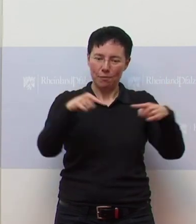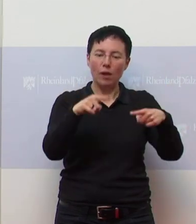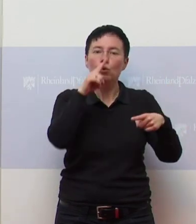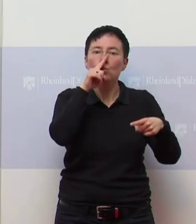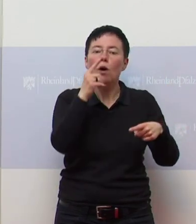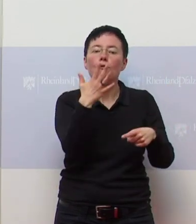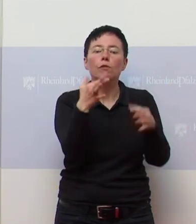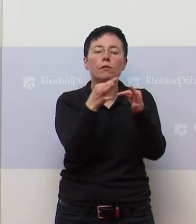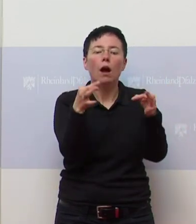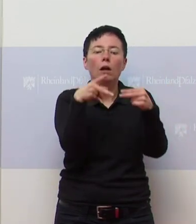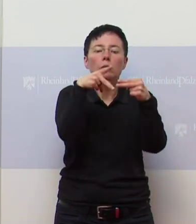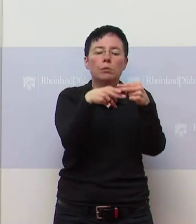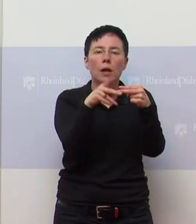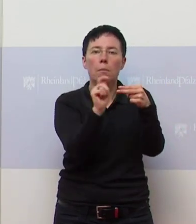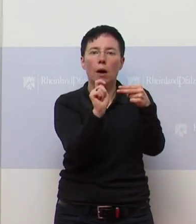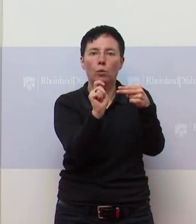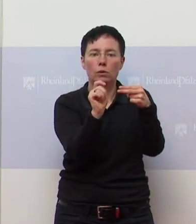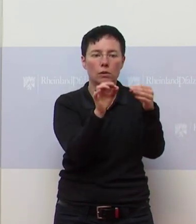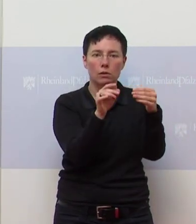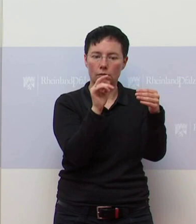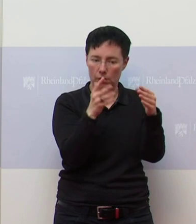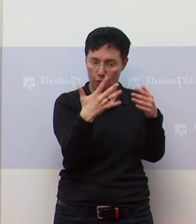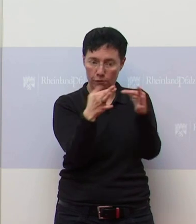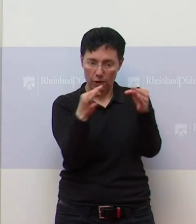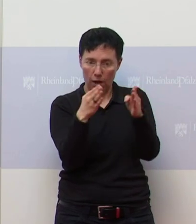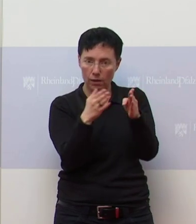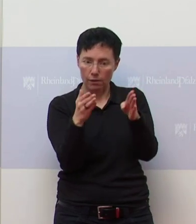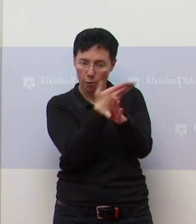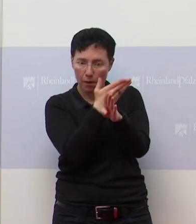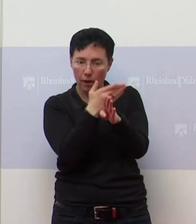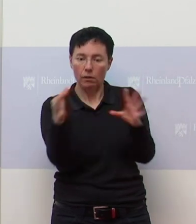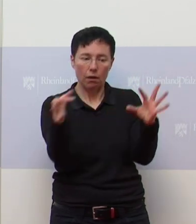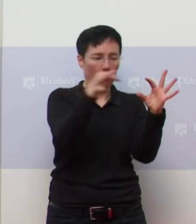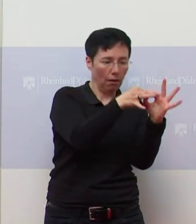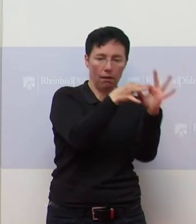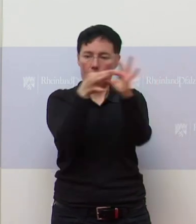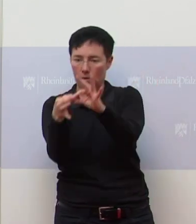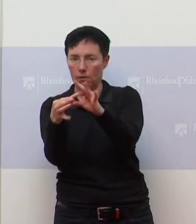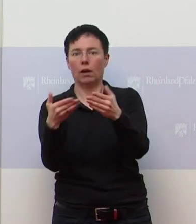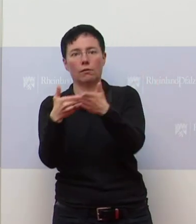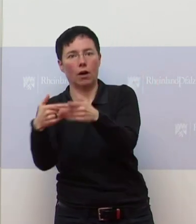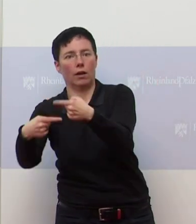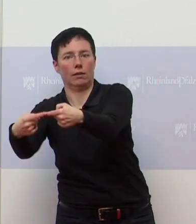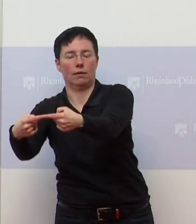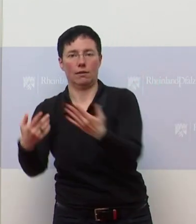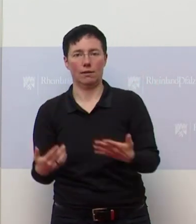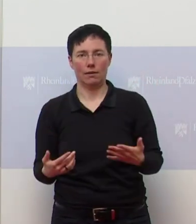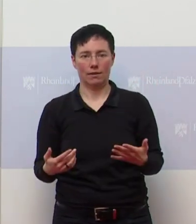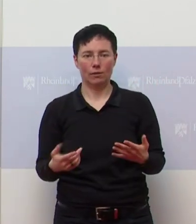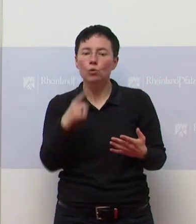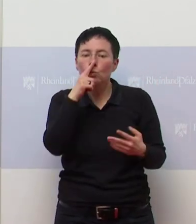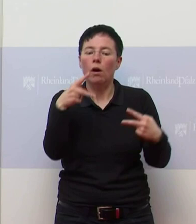Also wir schließen dann direkt wieder an, an die Situation, in der wir gerade sind. Und wenn